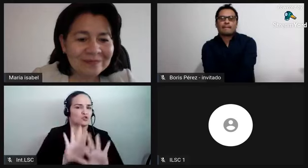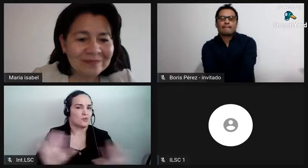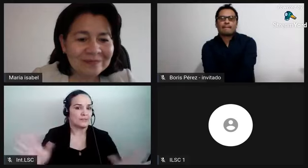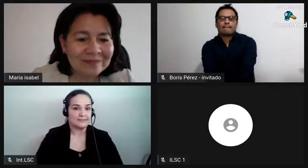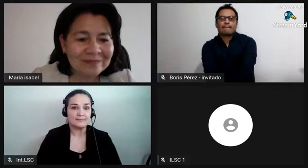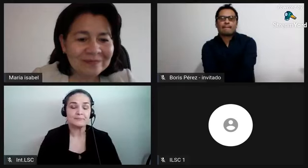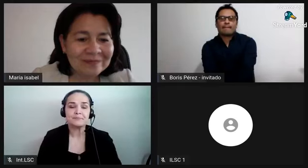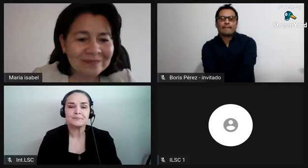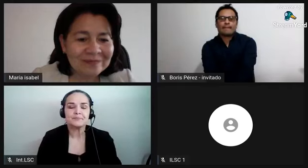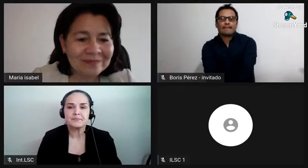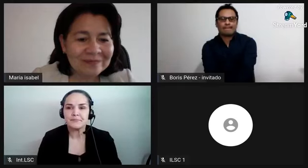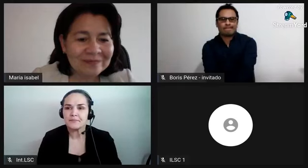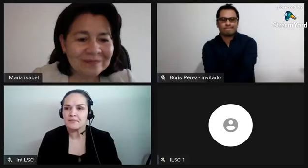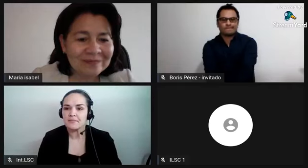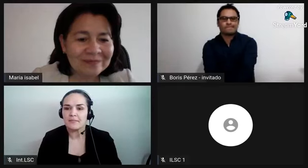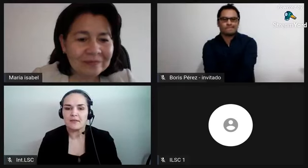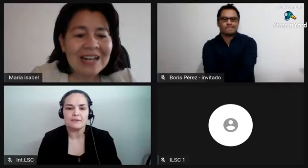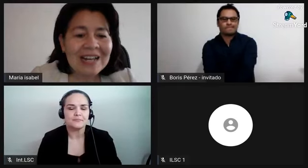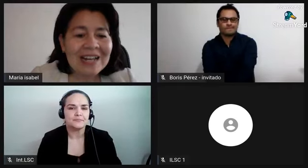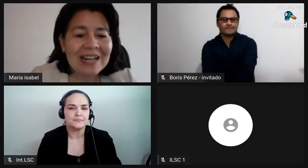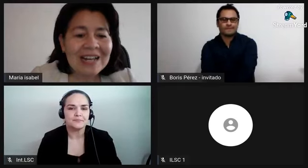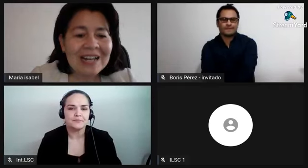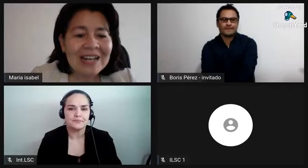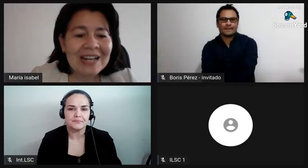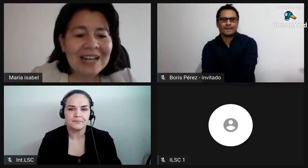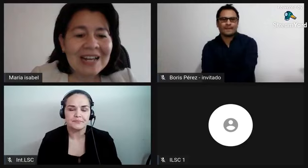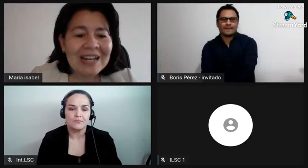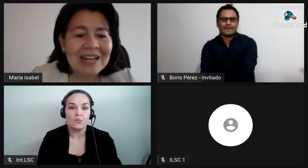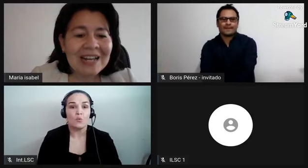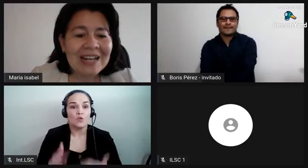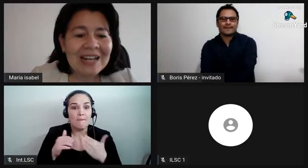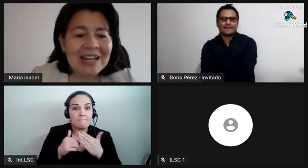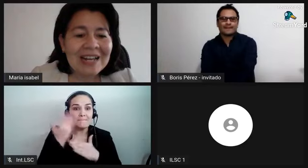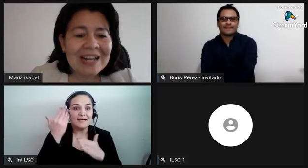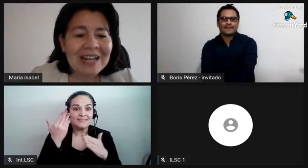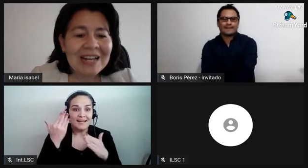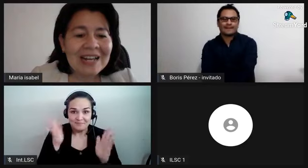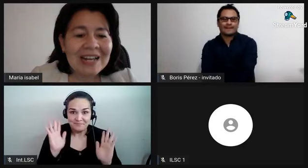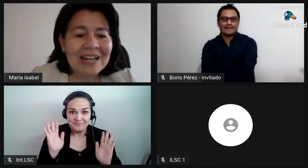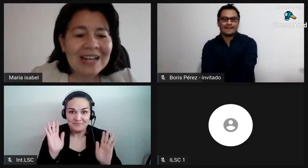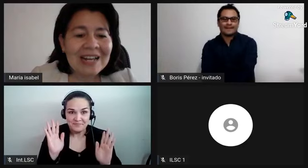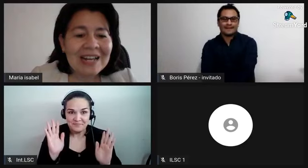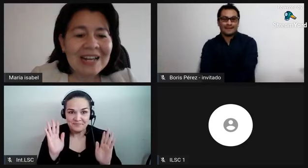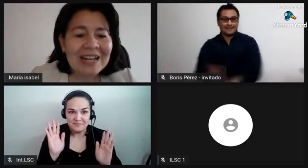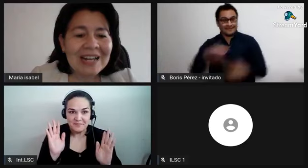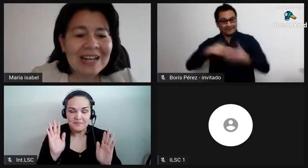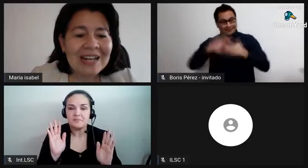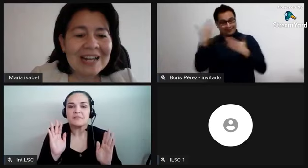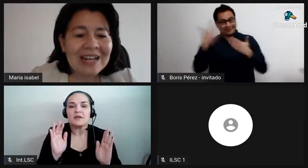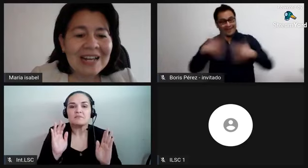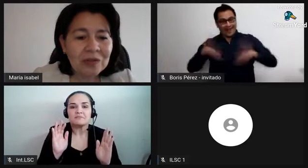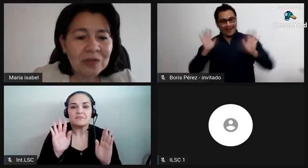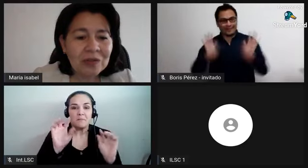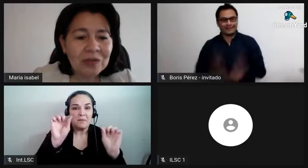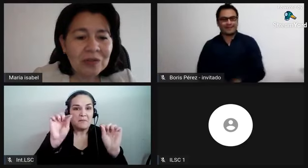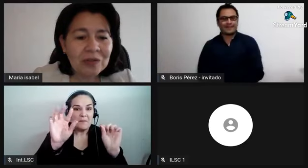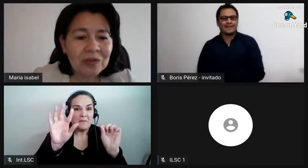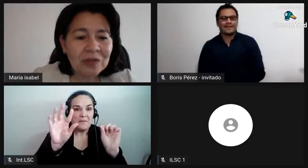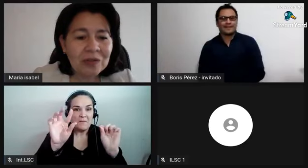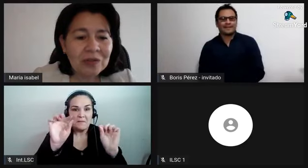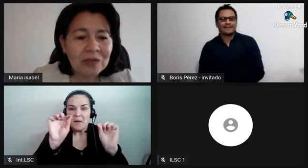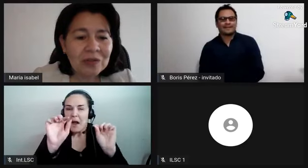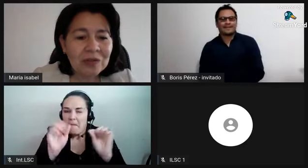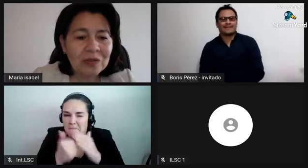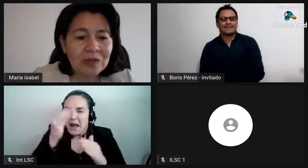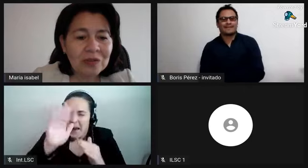bien antes de que empecemos a hablar en el tema de hoy quiero contarles que cuando boris preparó la sesión del mes pasado